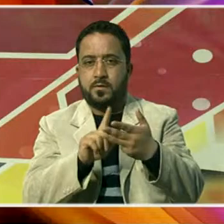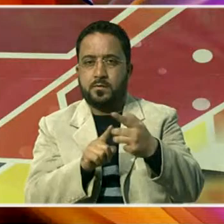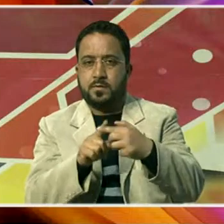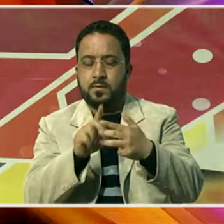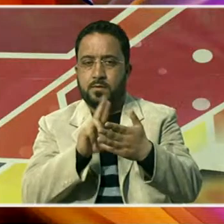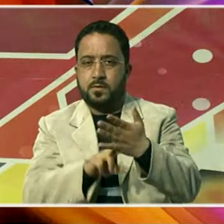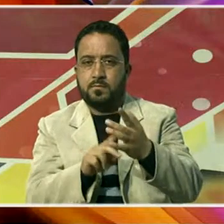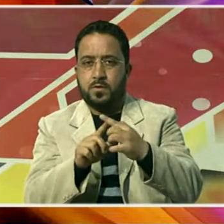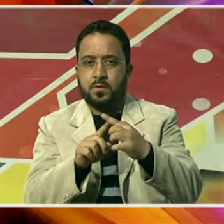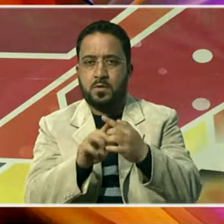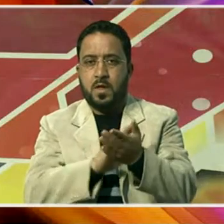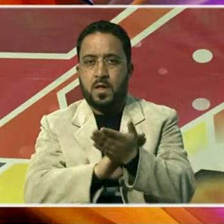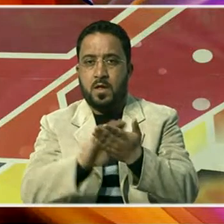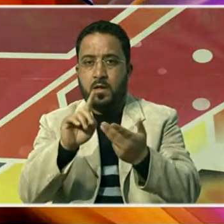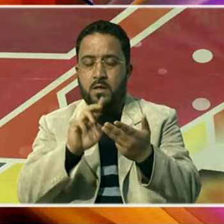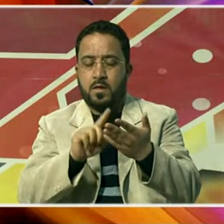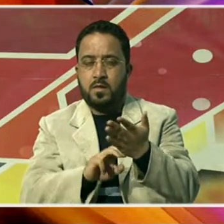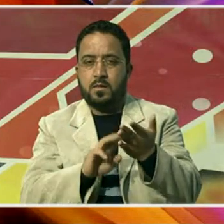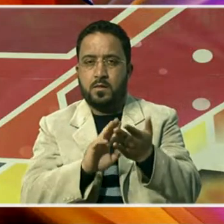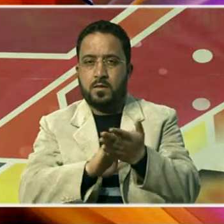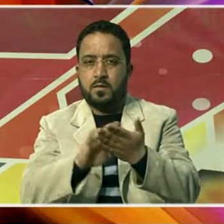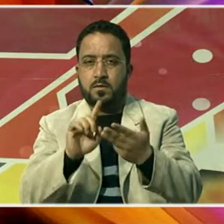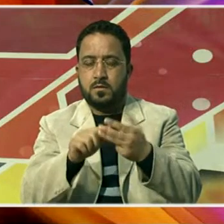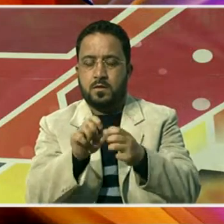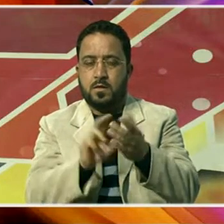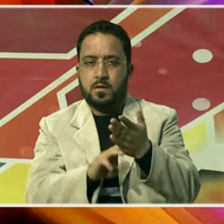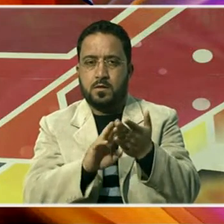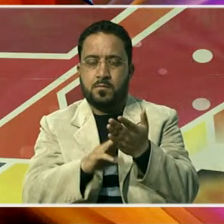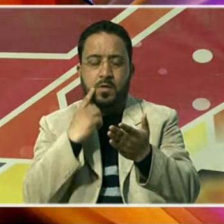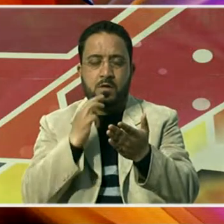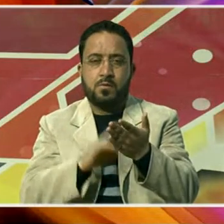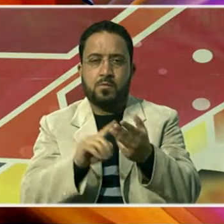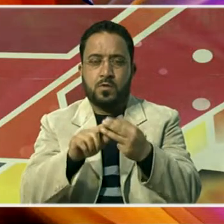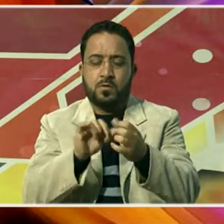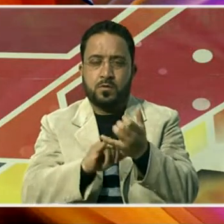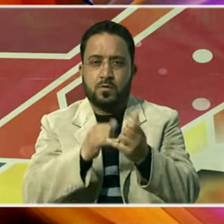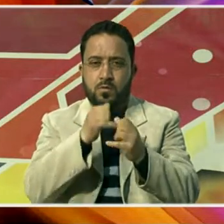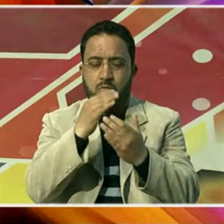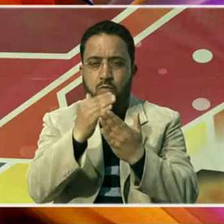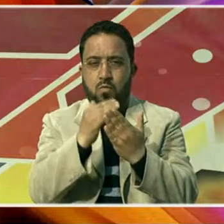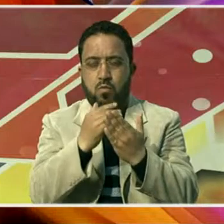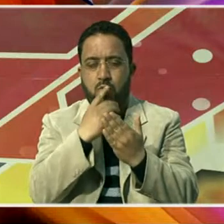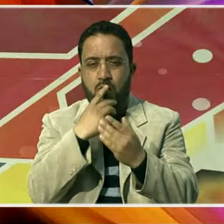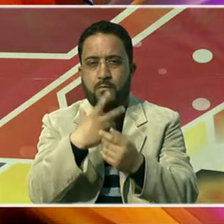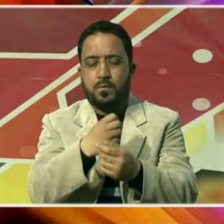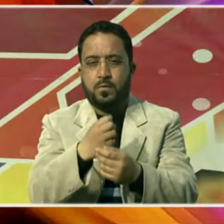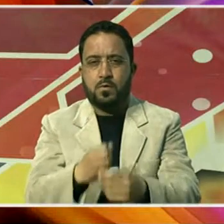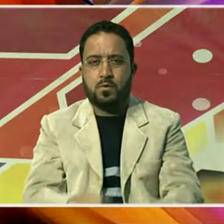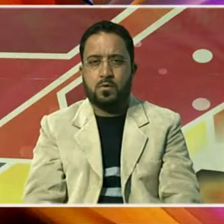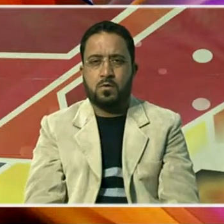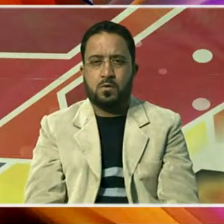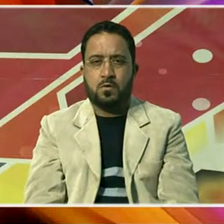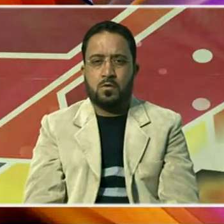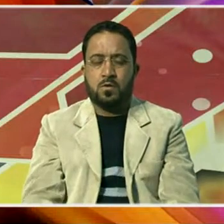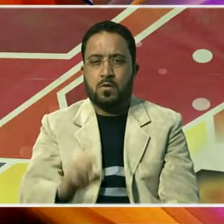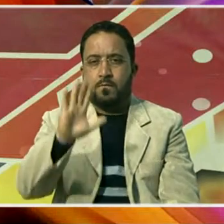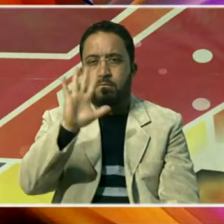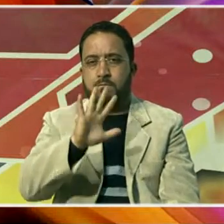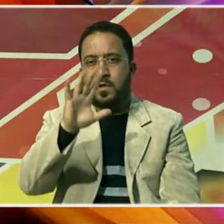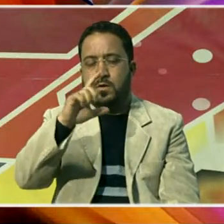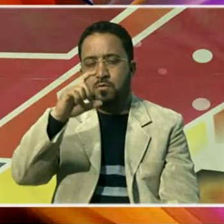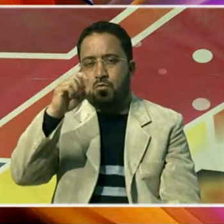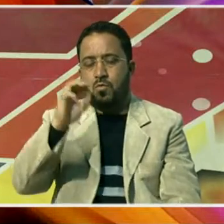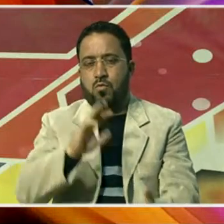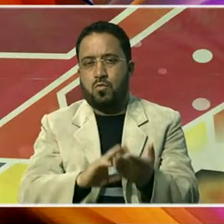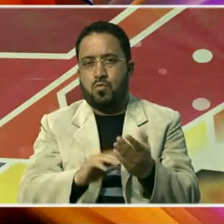وزیارتی صحت کے مطابق اس مہم کے تحت لگ بگ پانچ کروڑ افراد کو